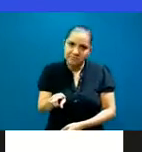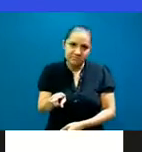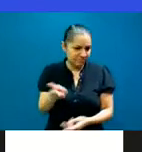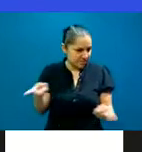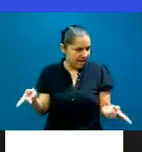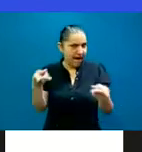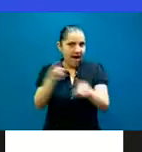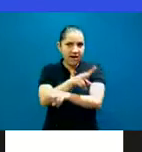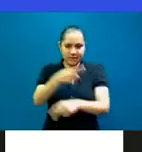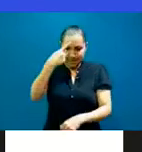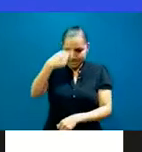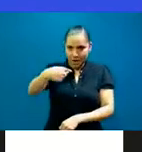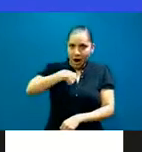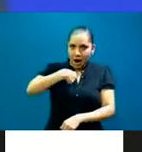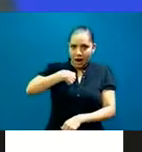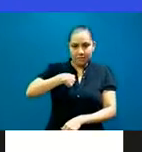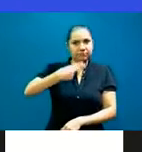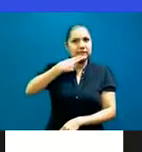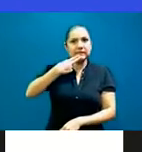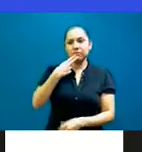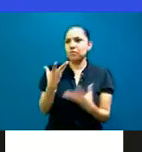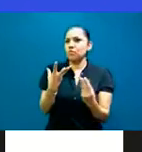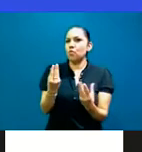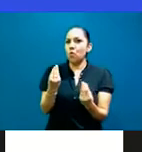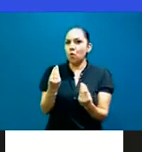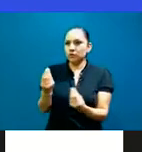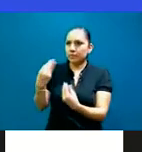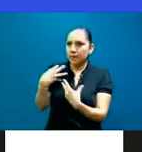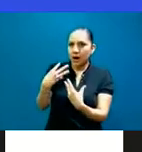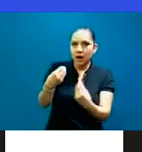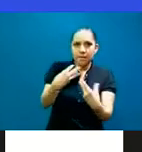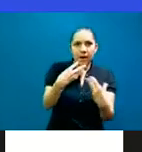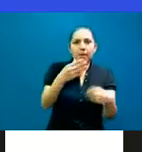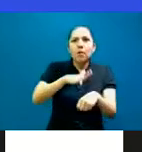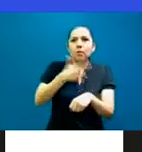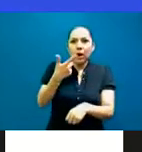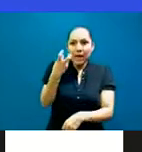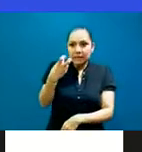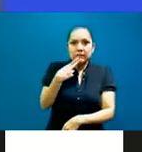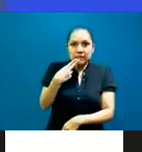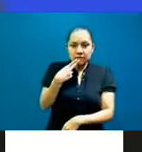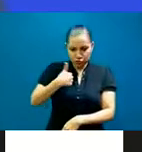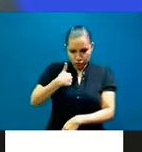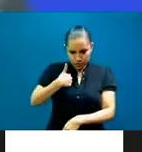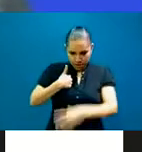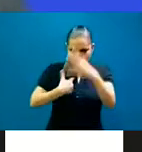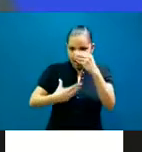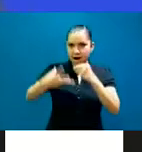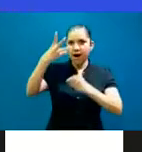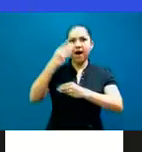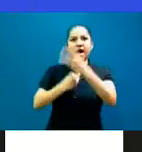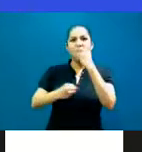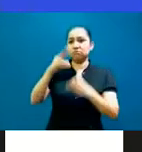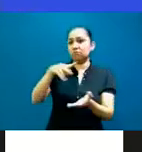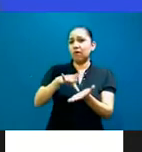sido yo. Porque he crecido primero como persona. Porque me he enfrentado ante situaciones difíciles que de otra manera no las tuviera,